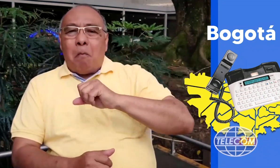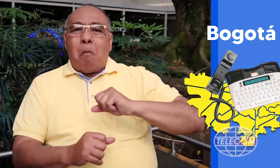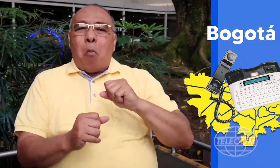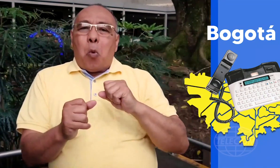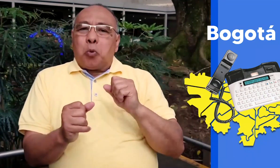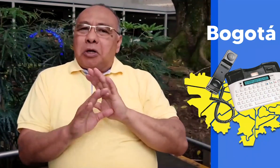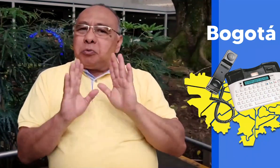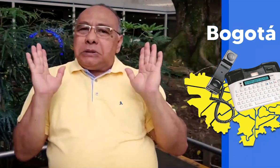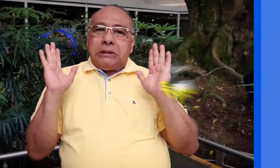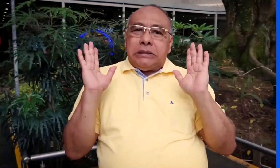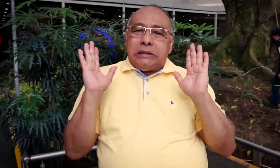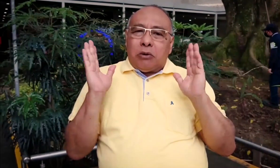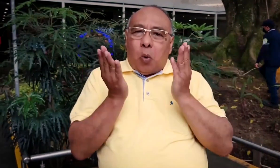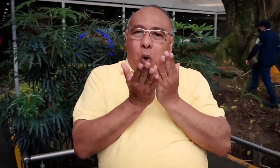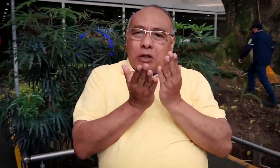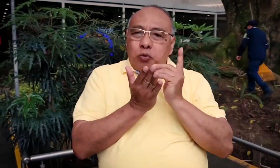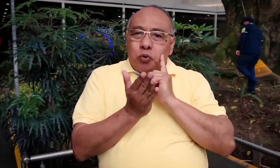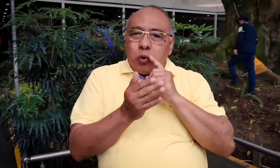solamente en Bogotá.